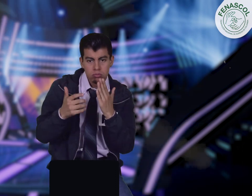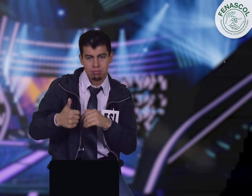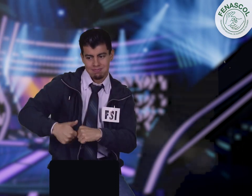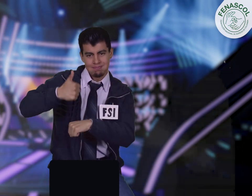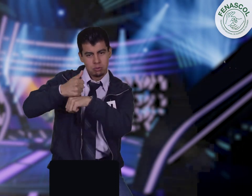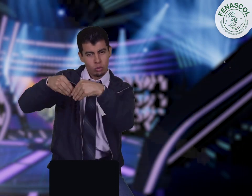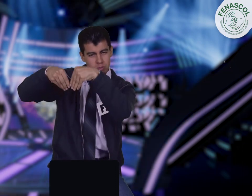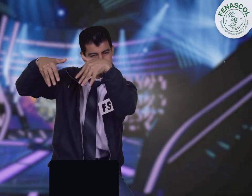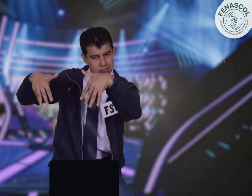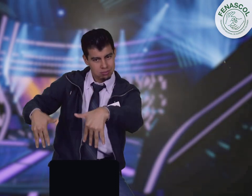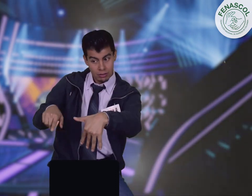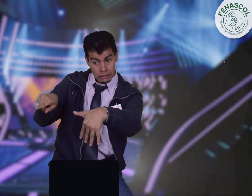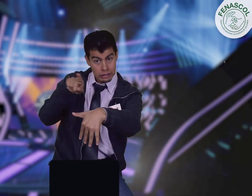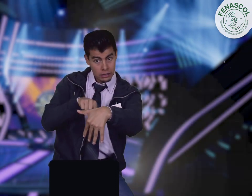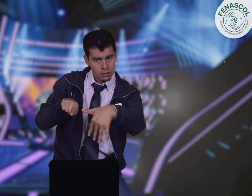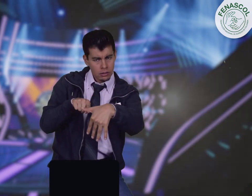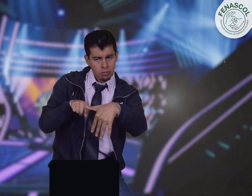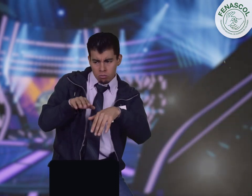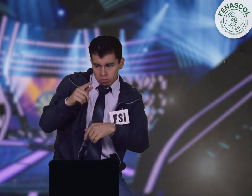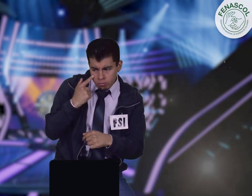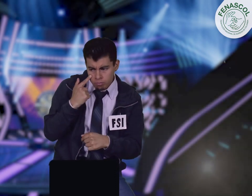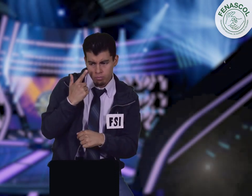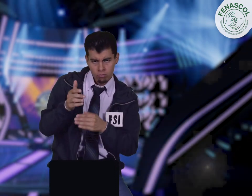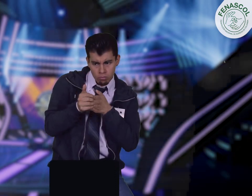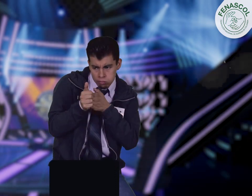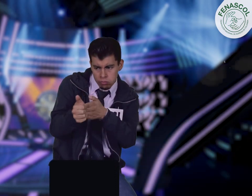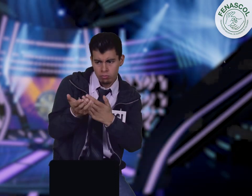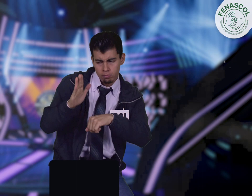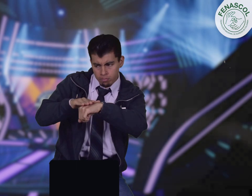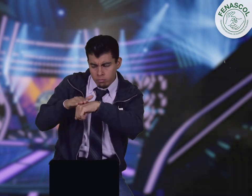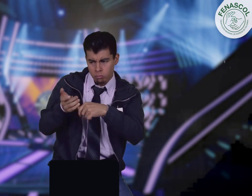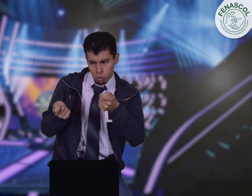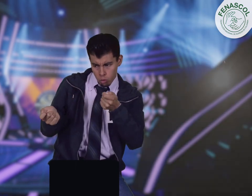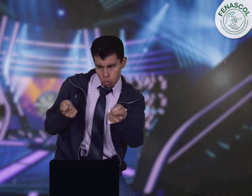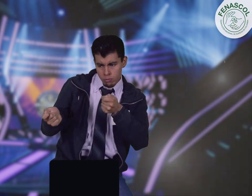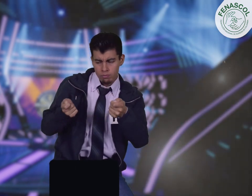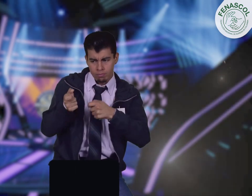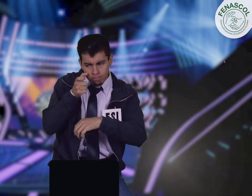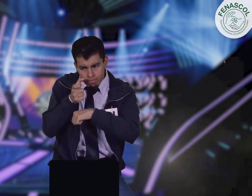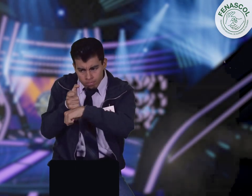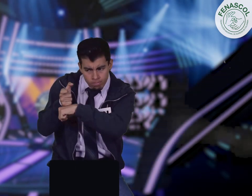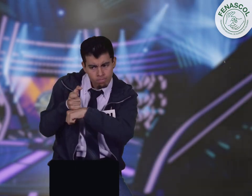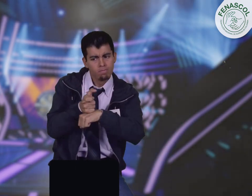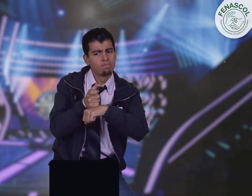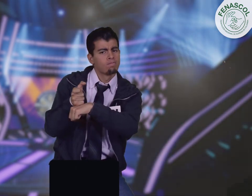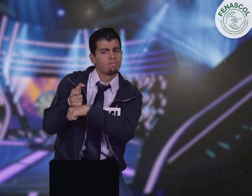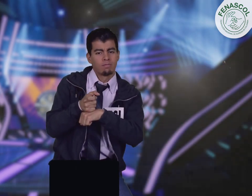responsabilidad de estar atentos, pendientes de su estructura, orientan, indican, controlan y